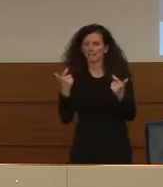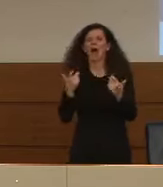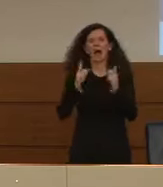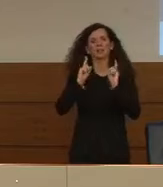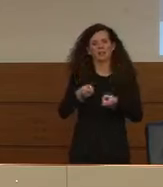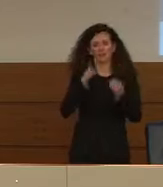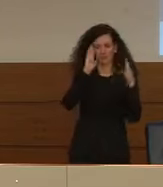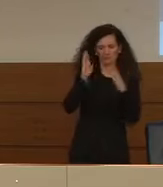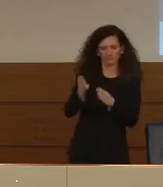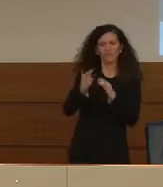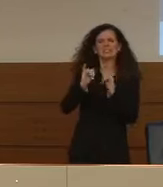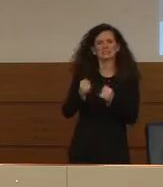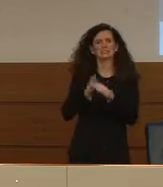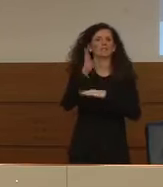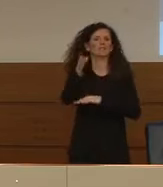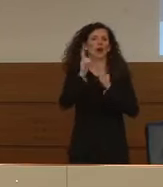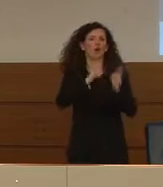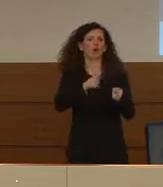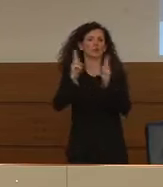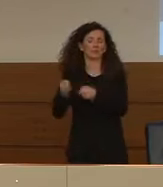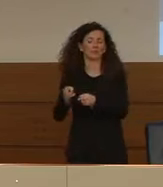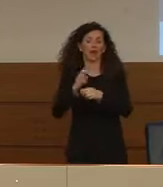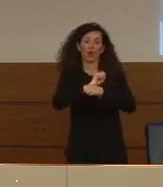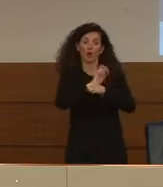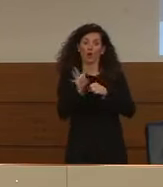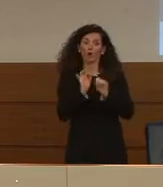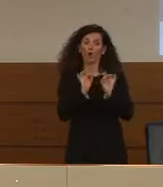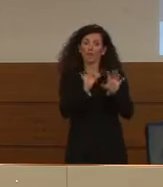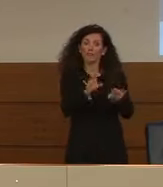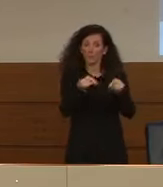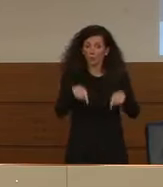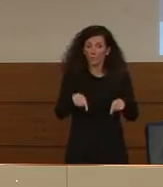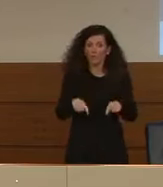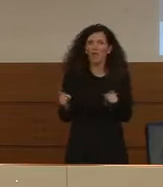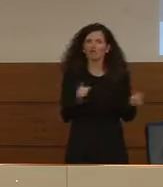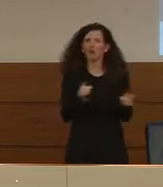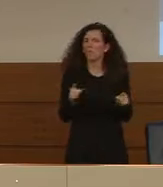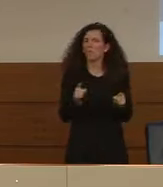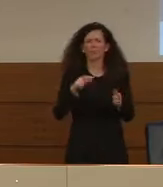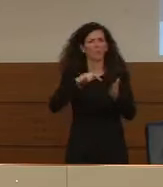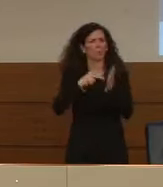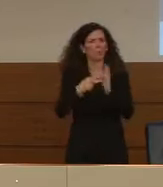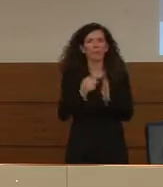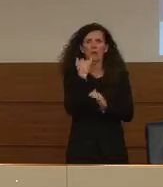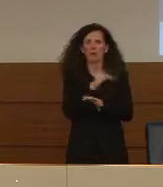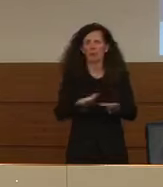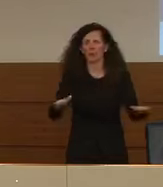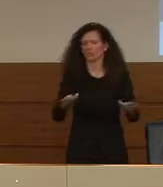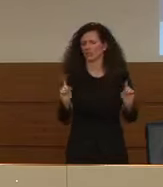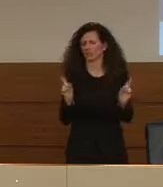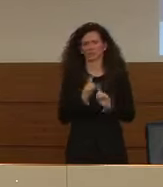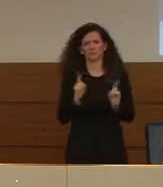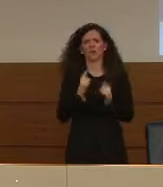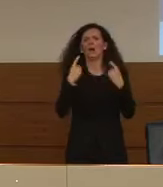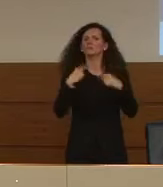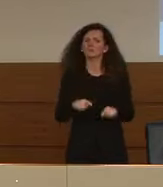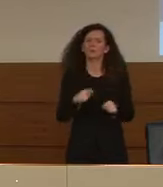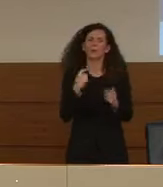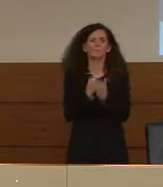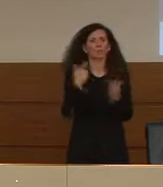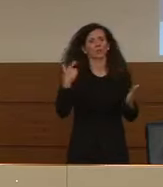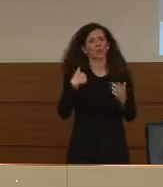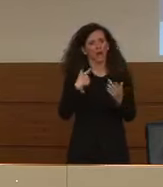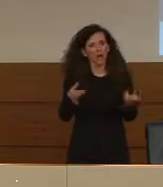e andrà portato in ospedale. Il coronavirus di per sé al momento non rappresenta un problema per i bambini e questo penso che sia importante che venga